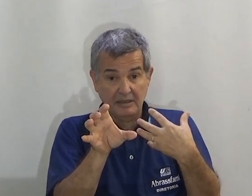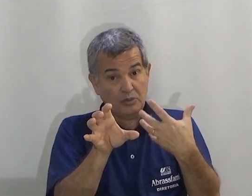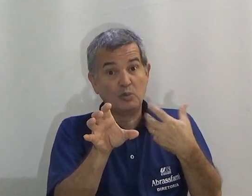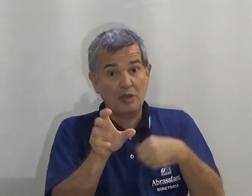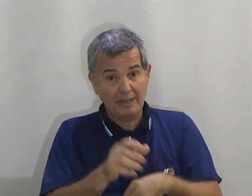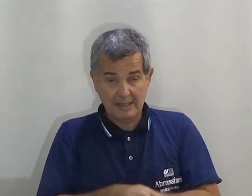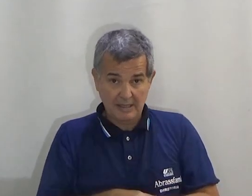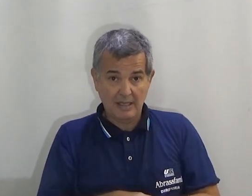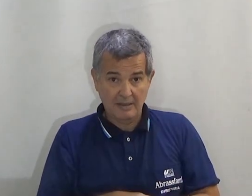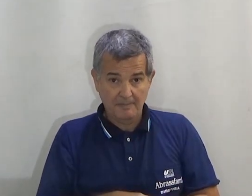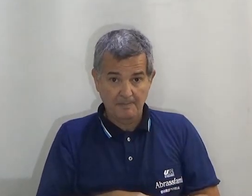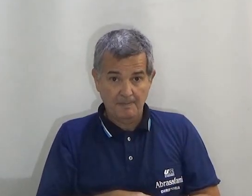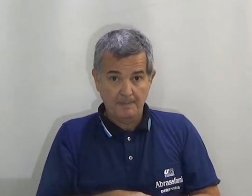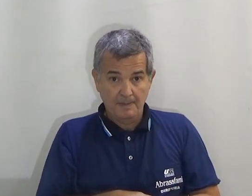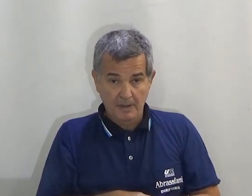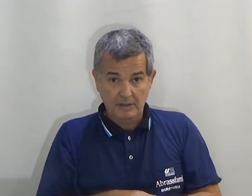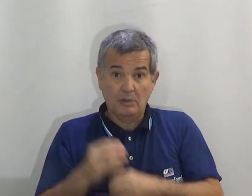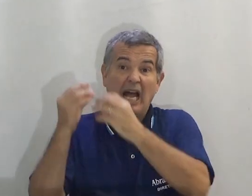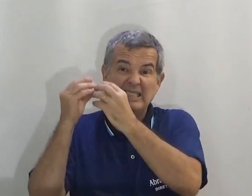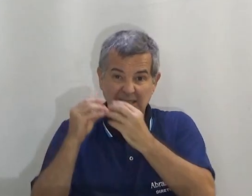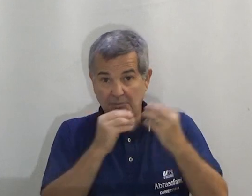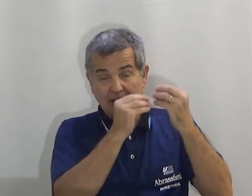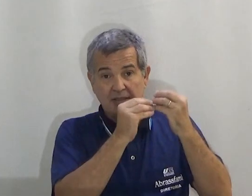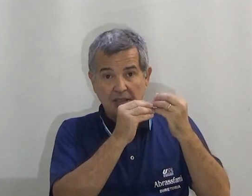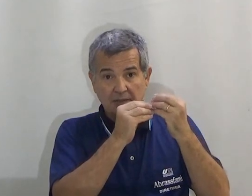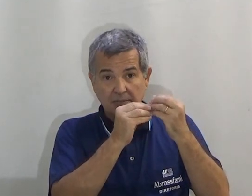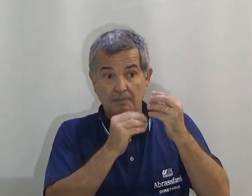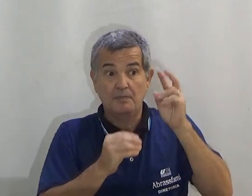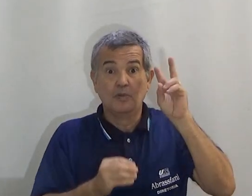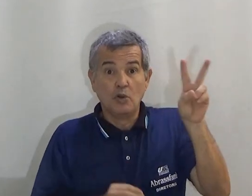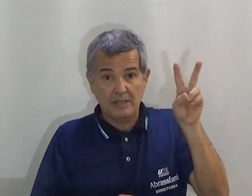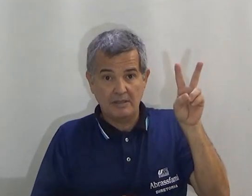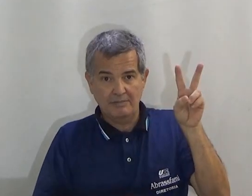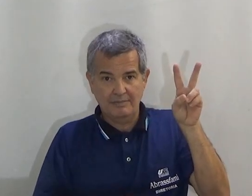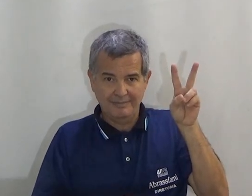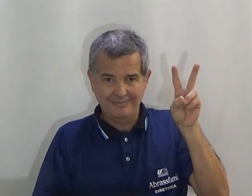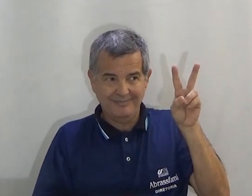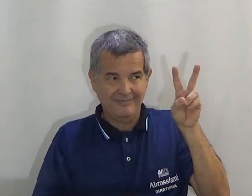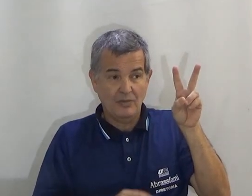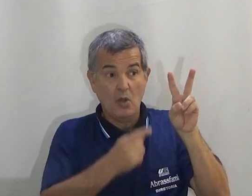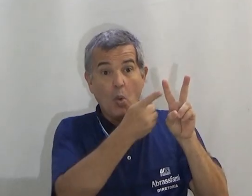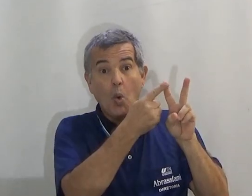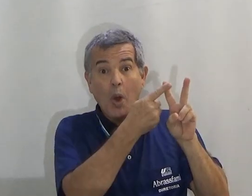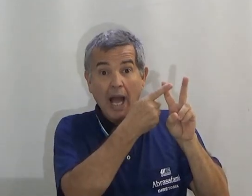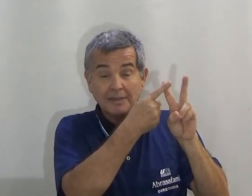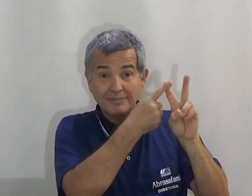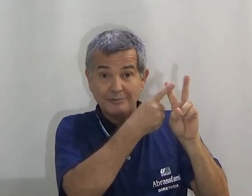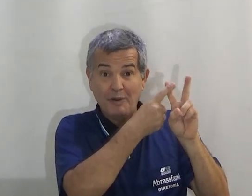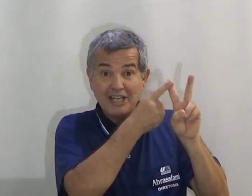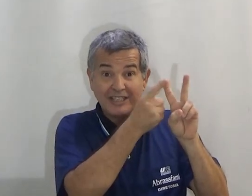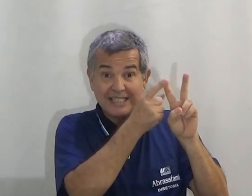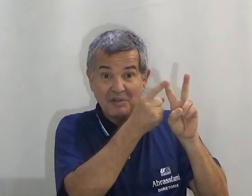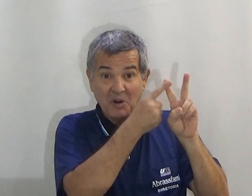inteira. Eu tenho duas melancias aí. Então. Melancia. Duas. Uma.